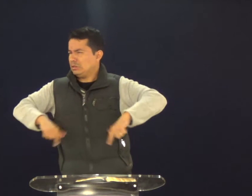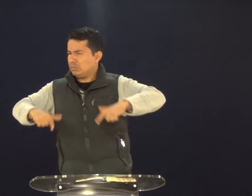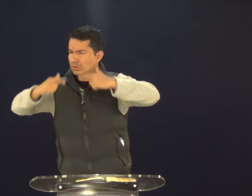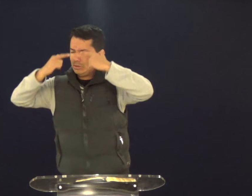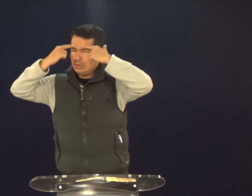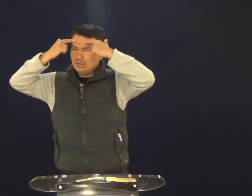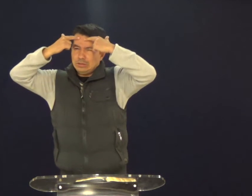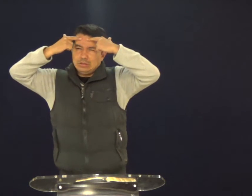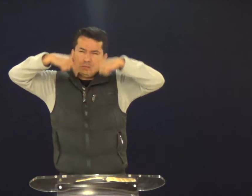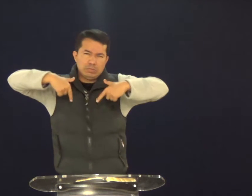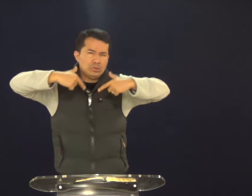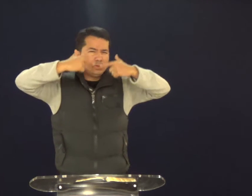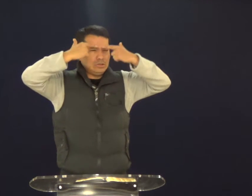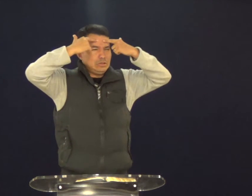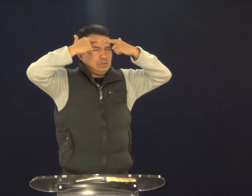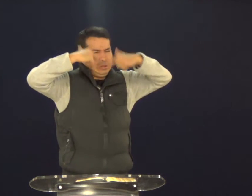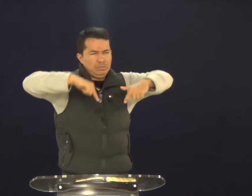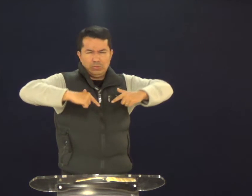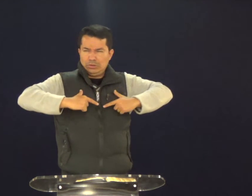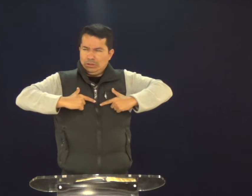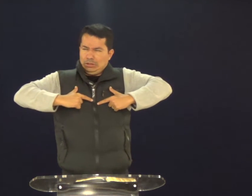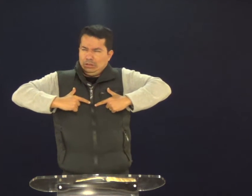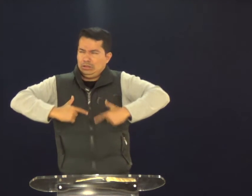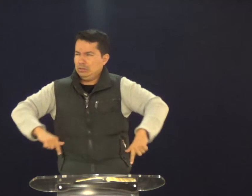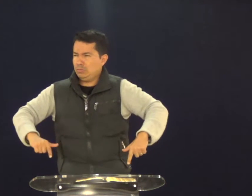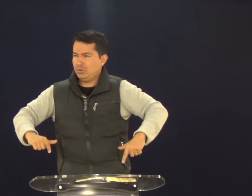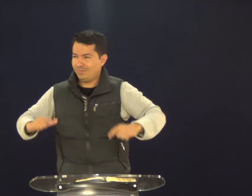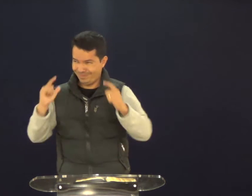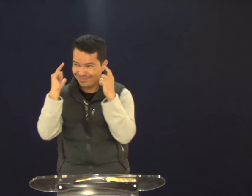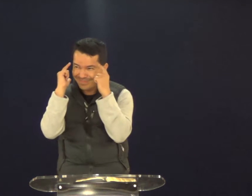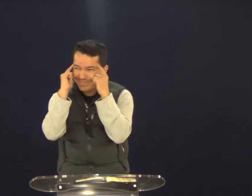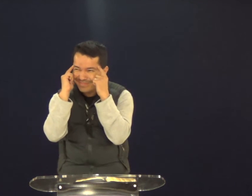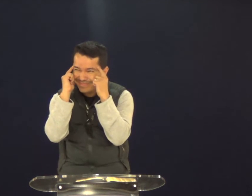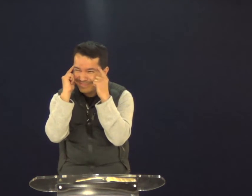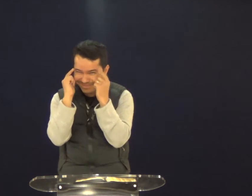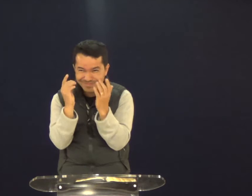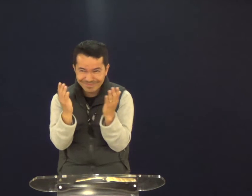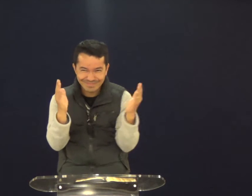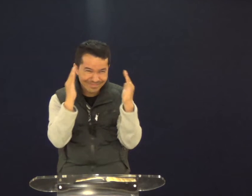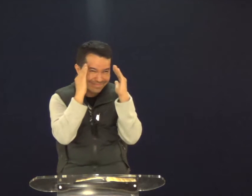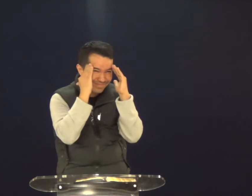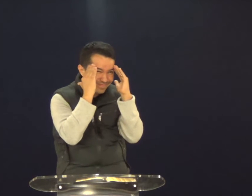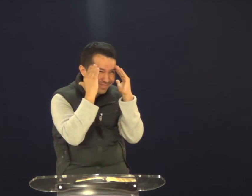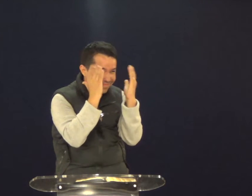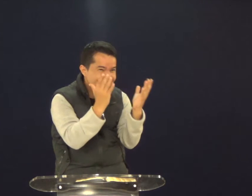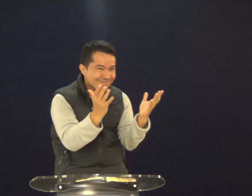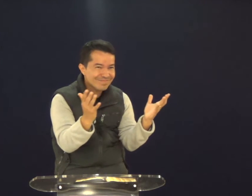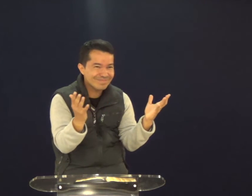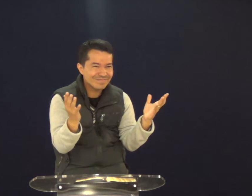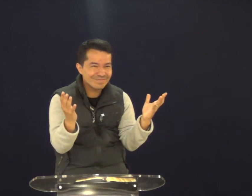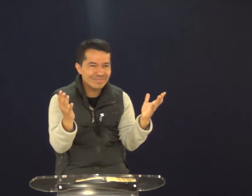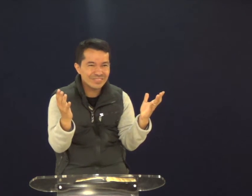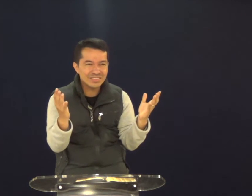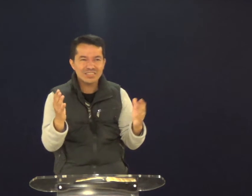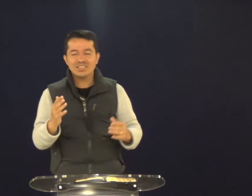nos limpe, para que nossa mente seja renovada. Entende? Você entende isso?